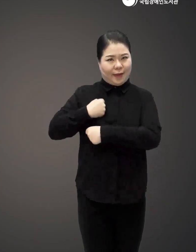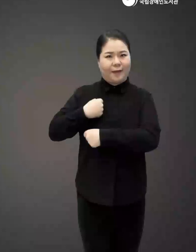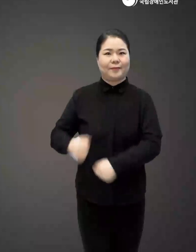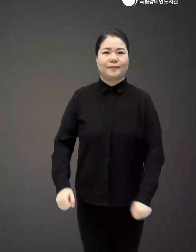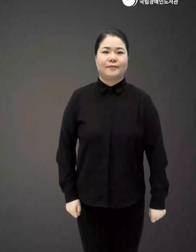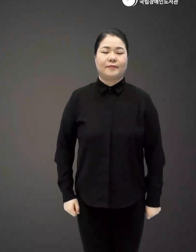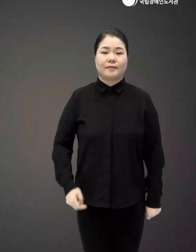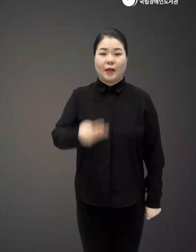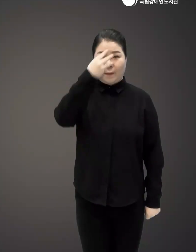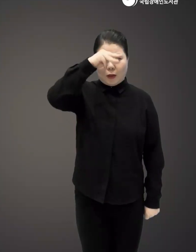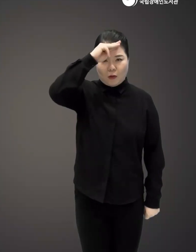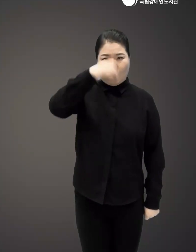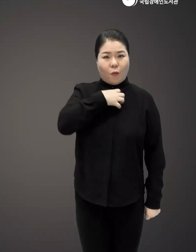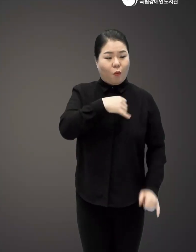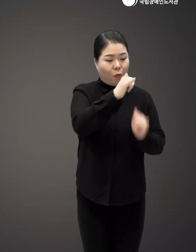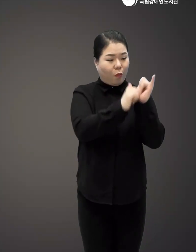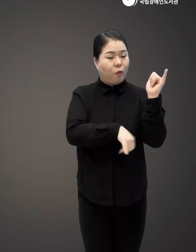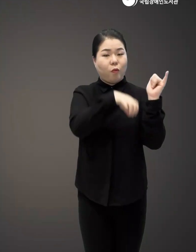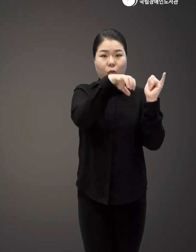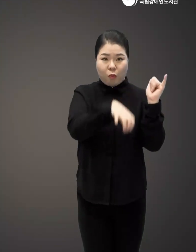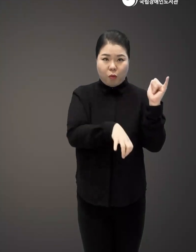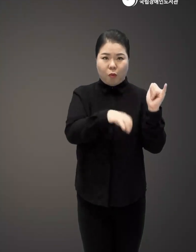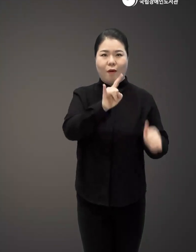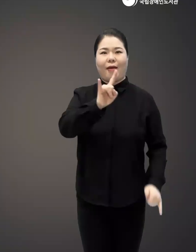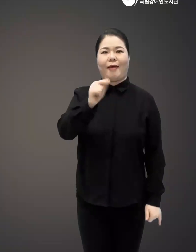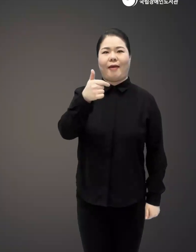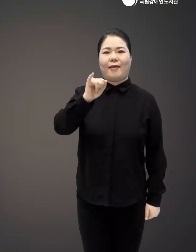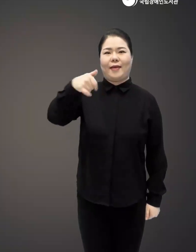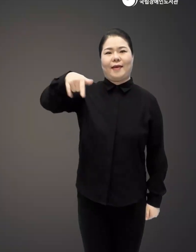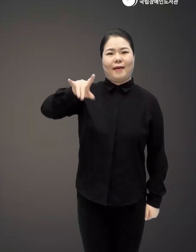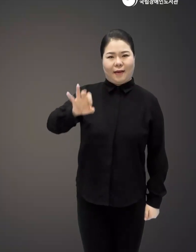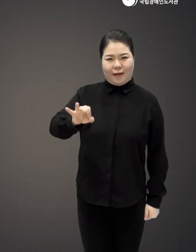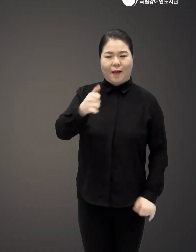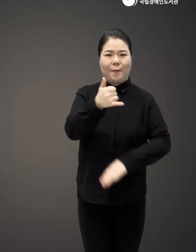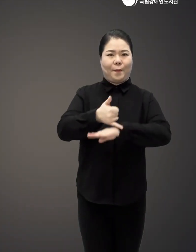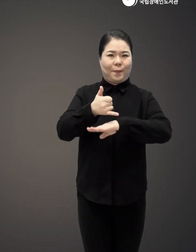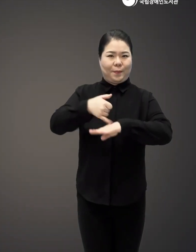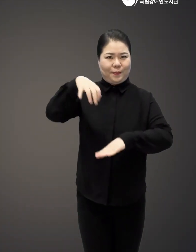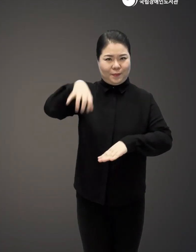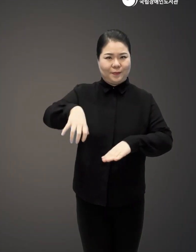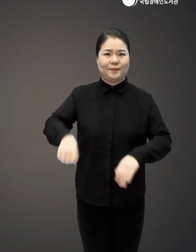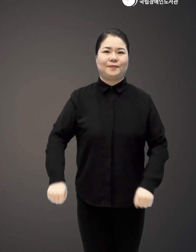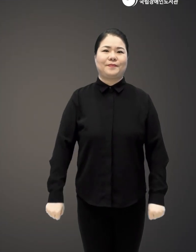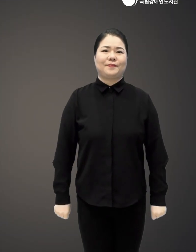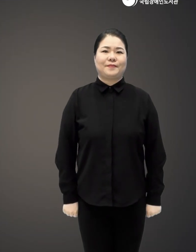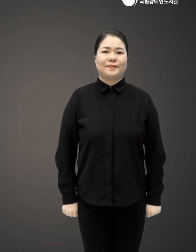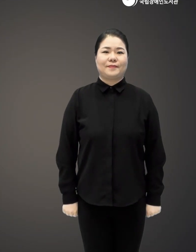멕시코, 스라린 역사의 현장 애니깽 농장